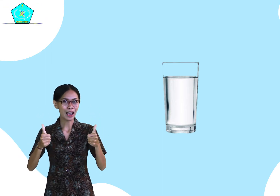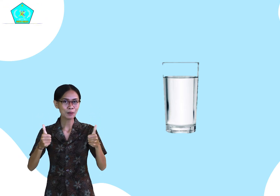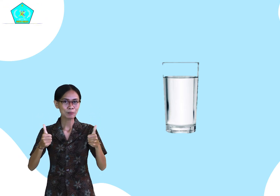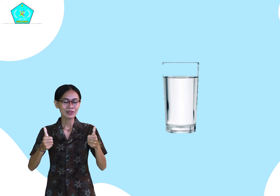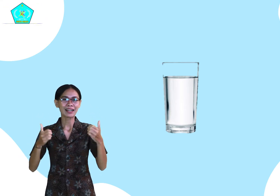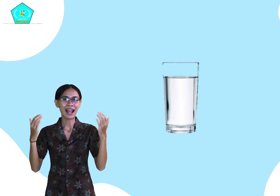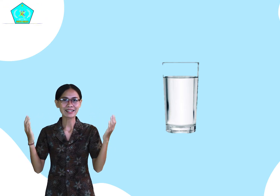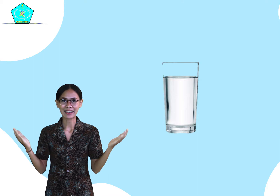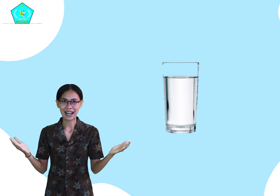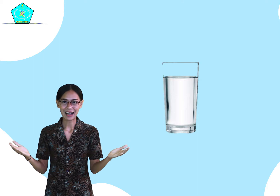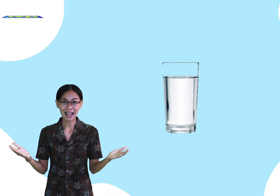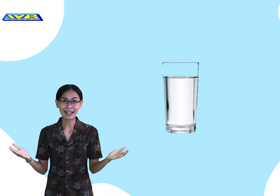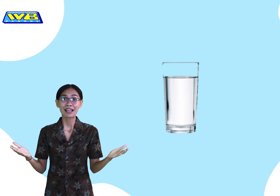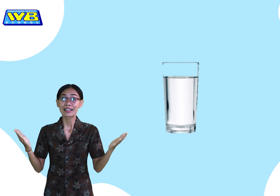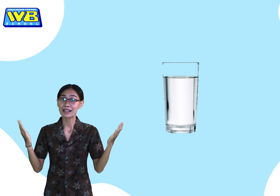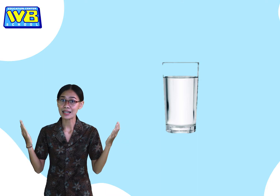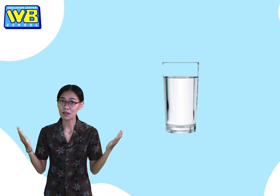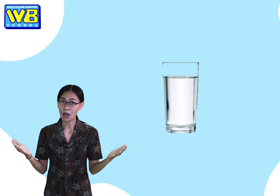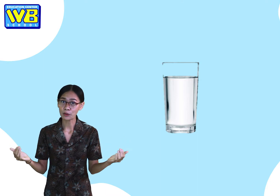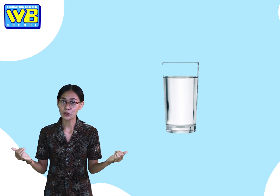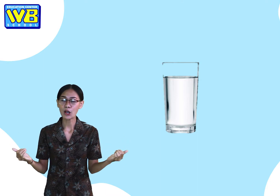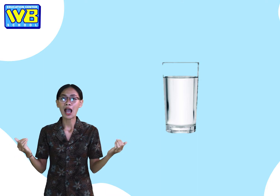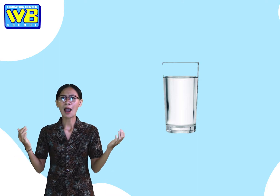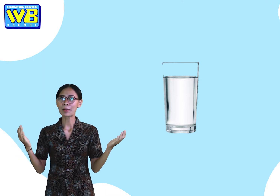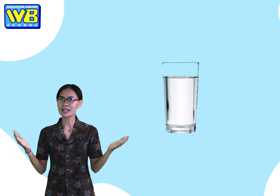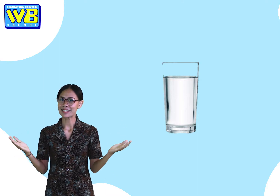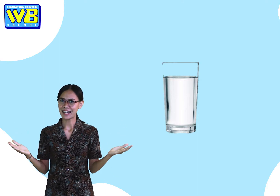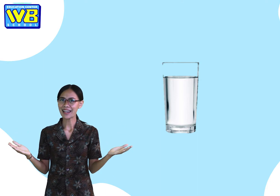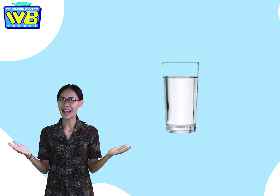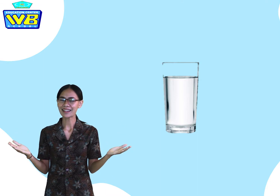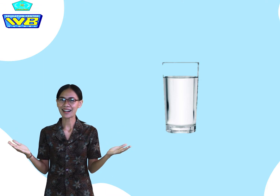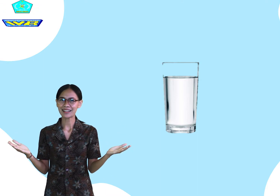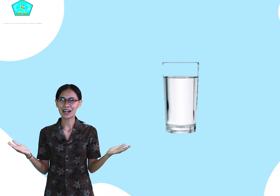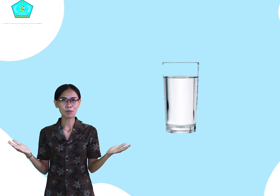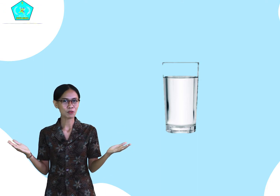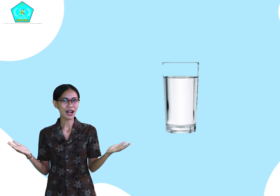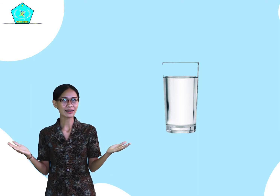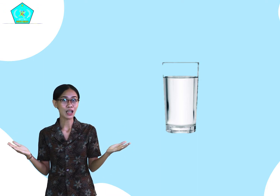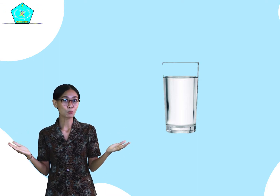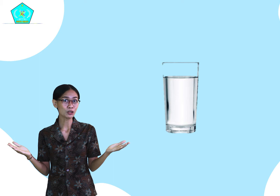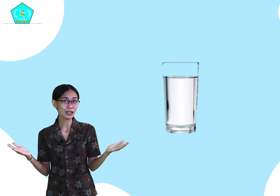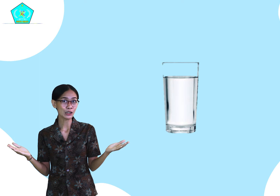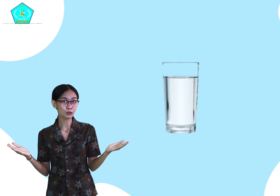Nah, sekarang kita cari tahu yuk apa saja ya kira-kira manfaat air putih itu.